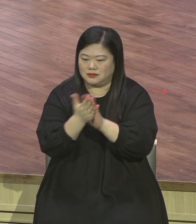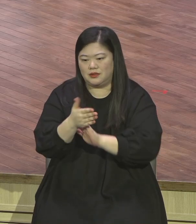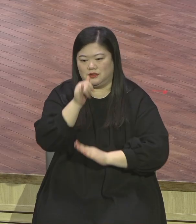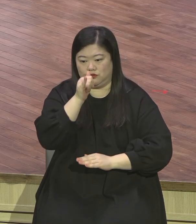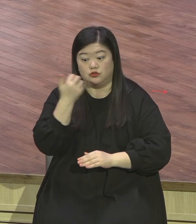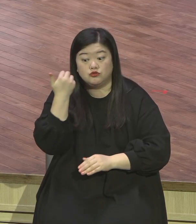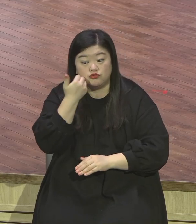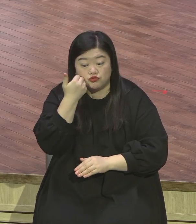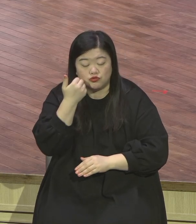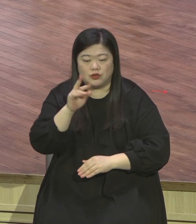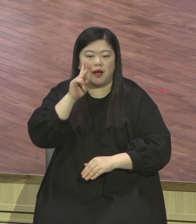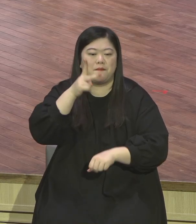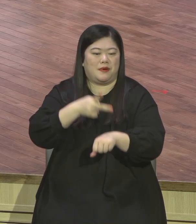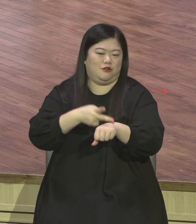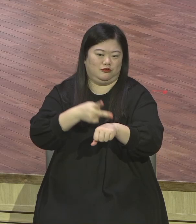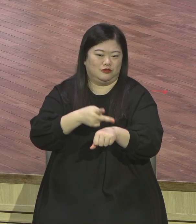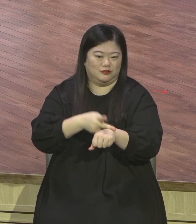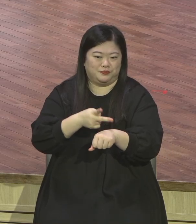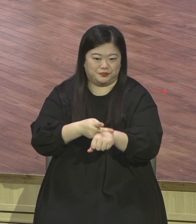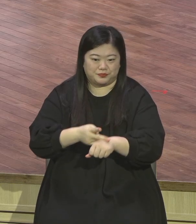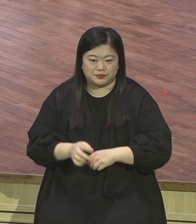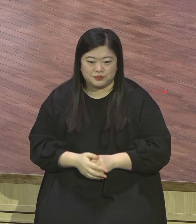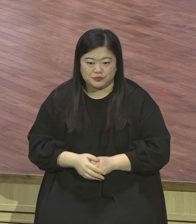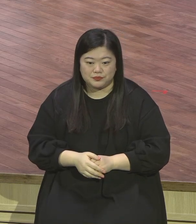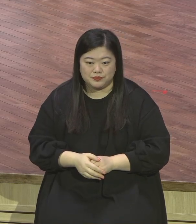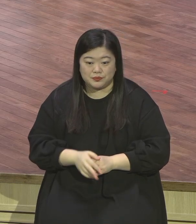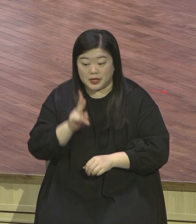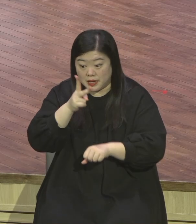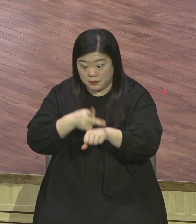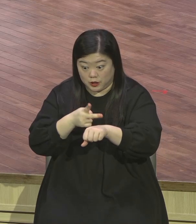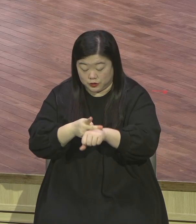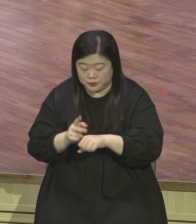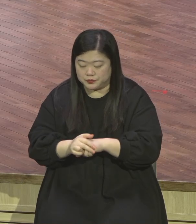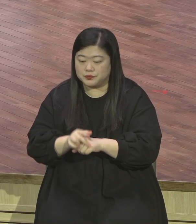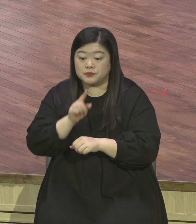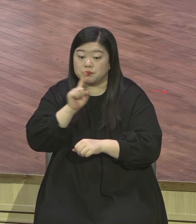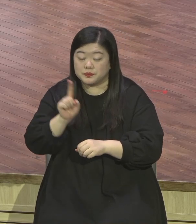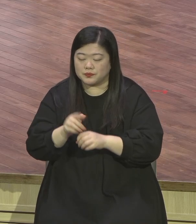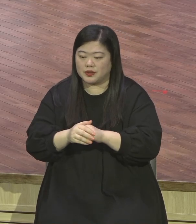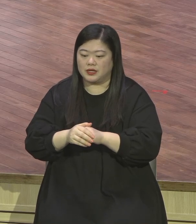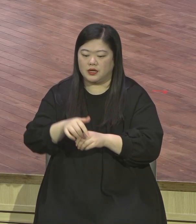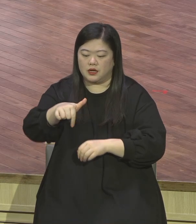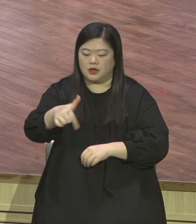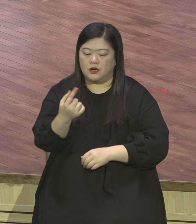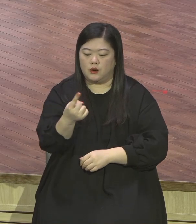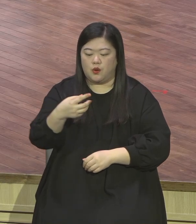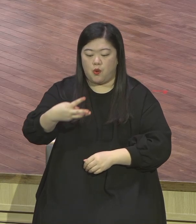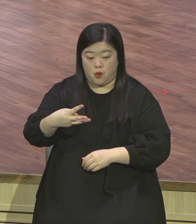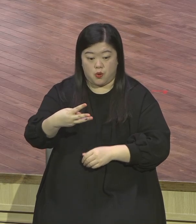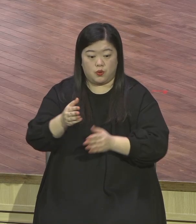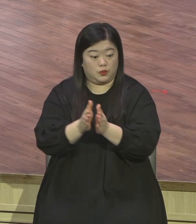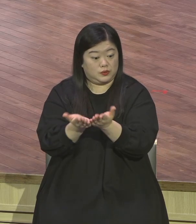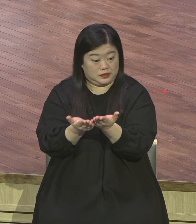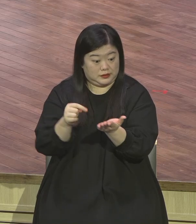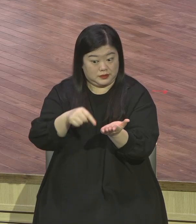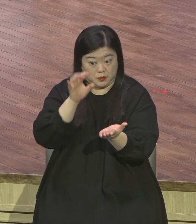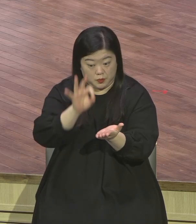사도 바울이 하나님의 비밀인 그리스도 안에 그랬어요 그리스도가 누군지 아세요